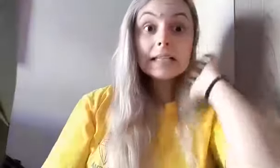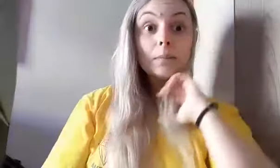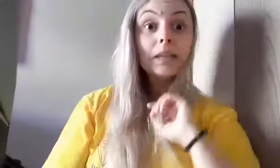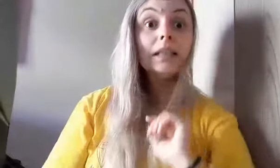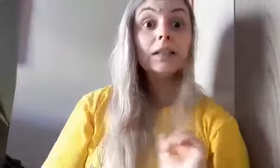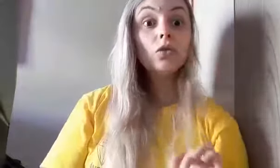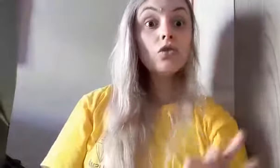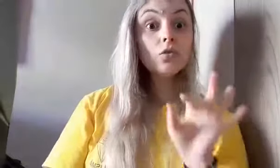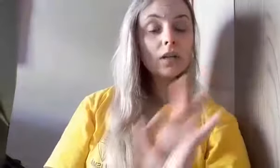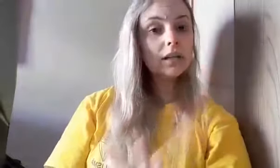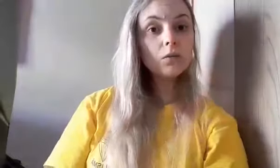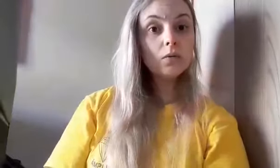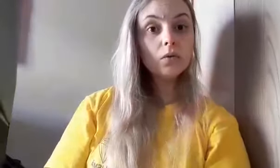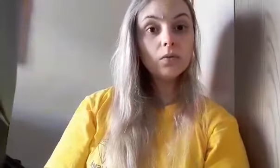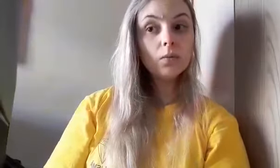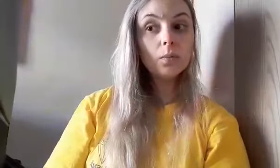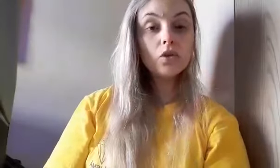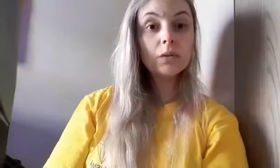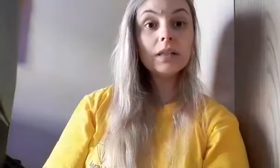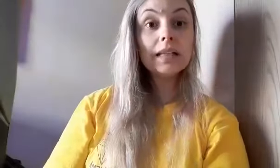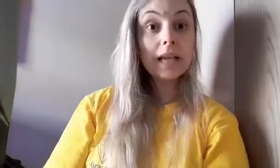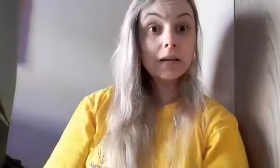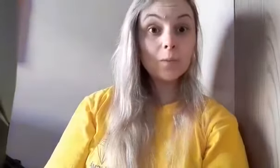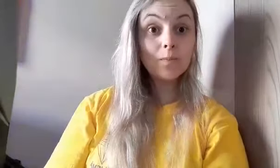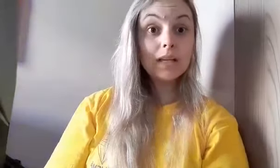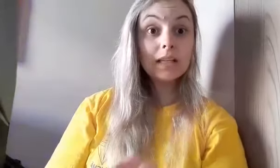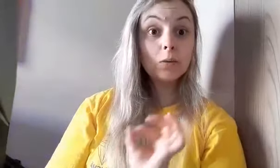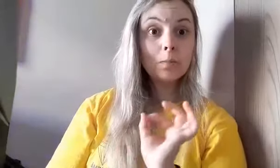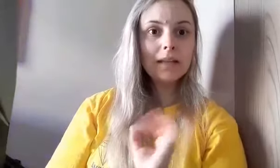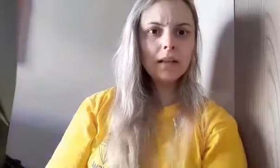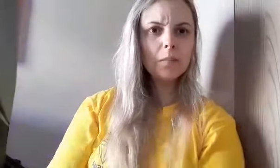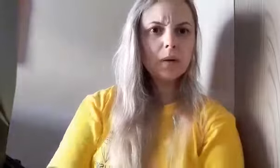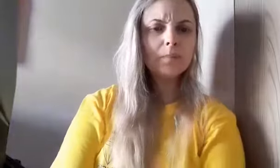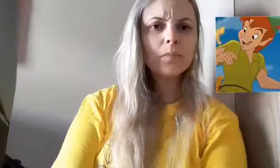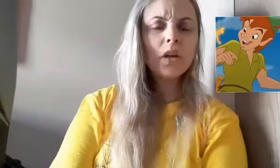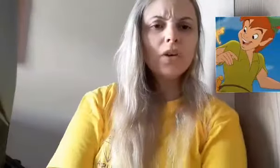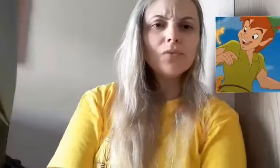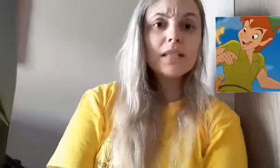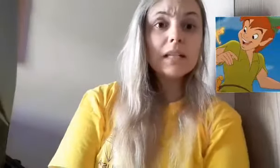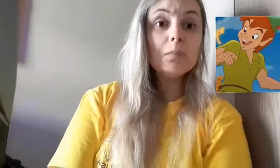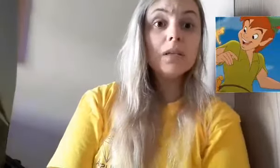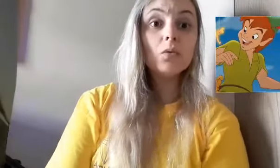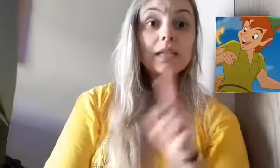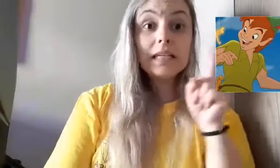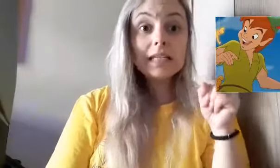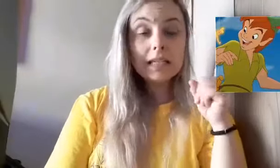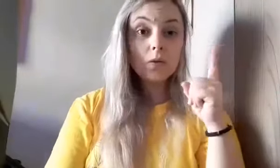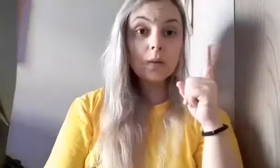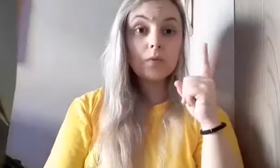semana, nós vamos falar sobre o novo projeto literário, que é do Peter Pan. Vocês sabiam que esse senhor que a